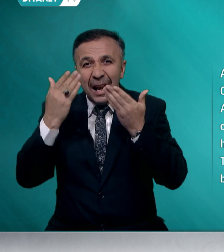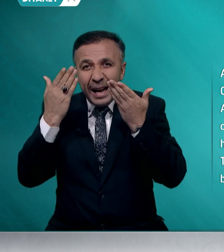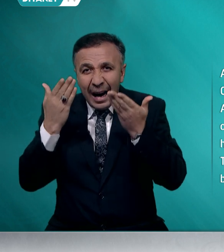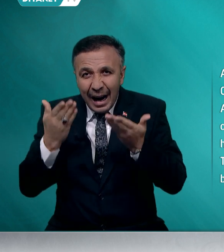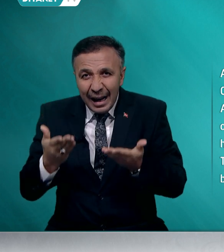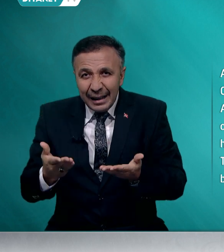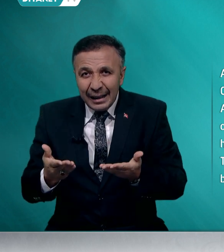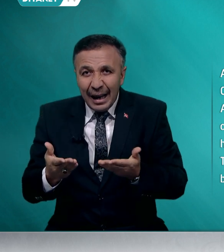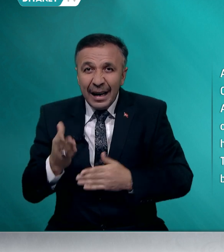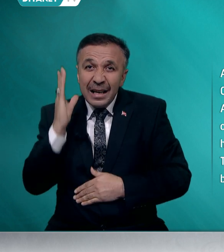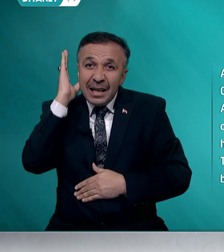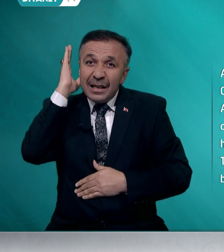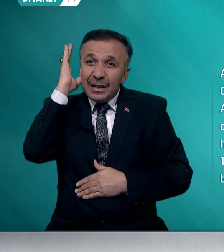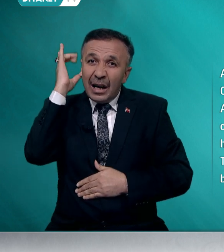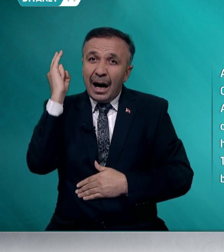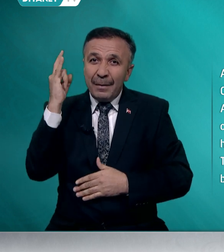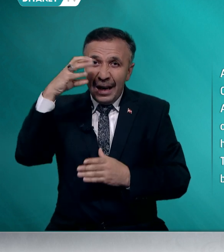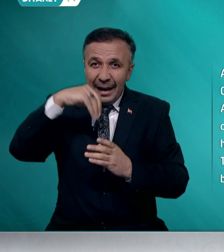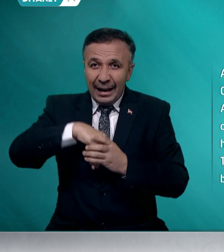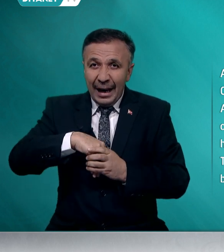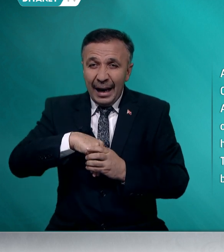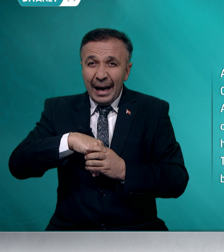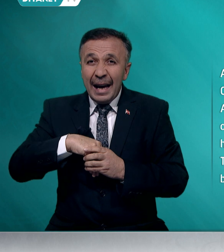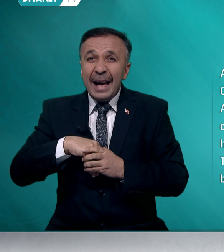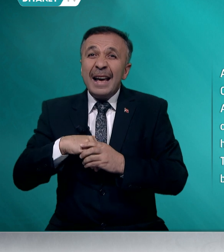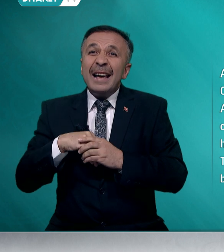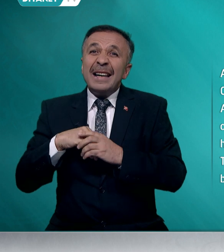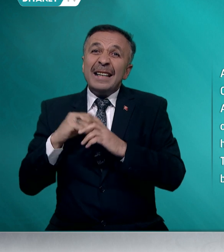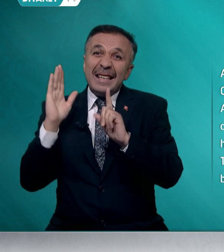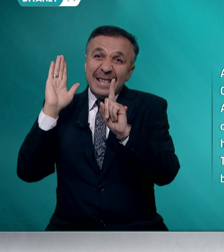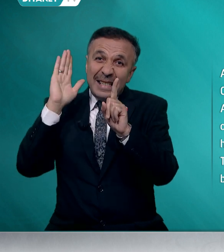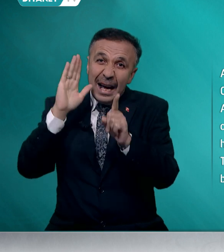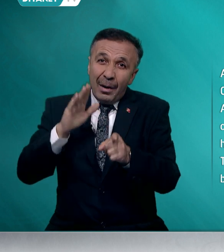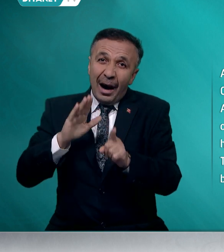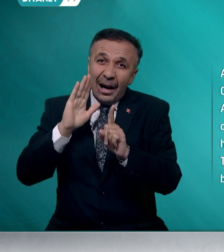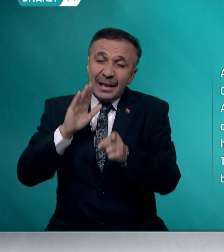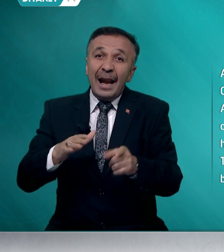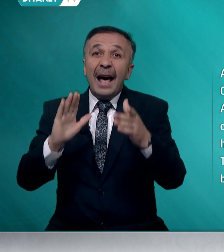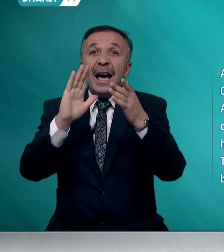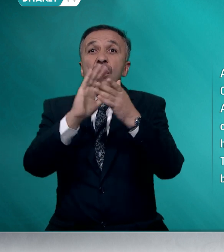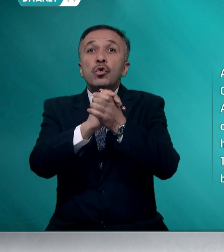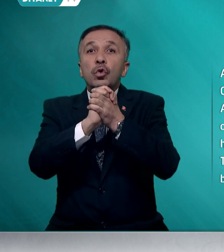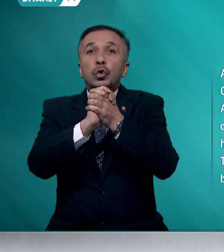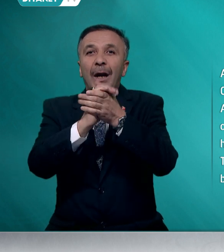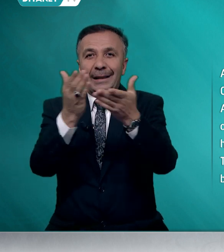haliyle camilerde cemaatle kutlanır.